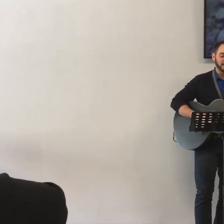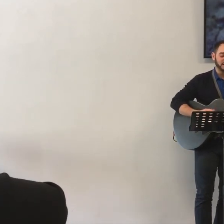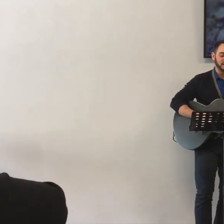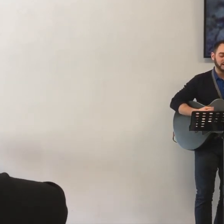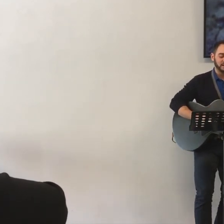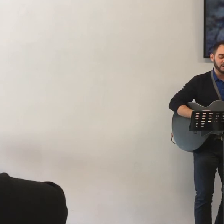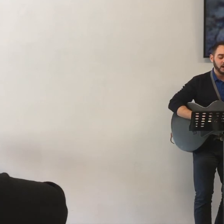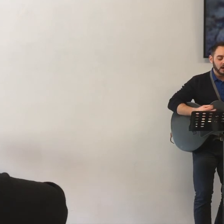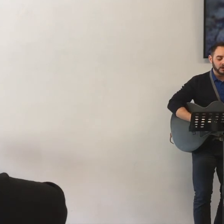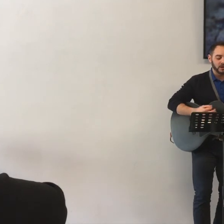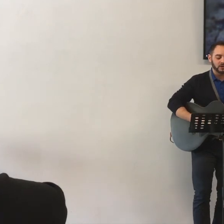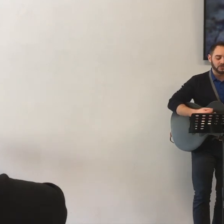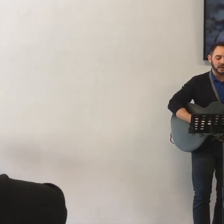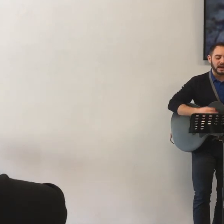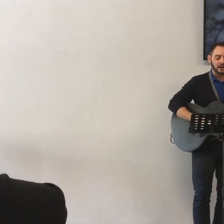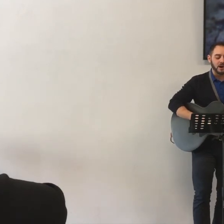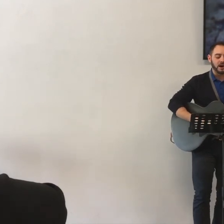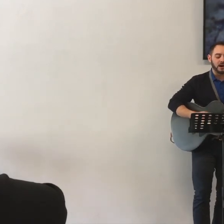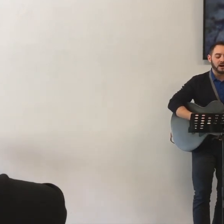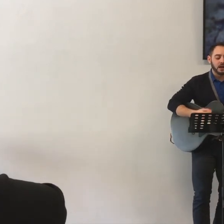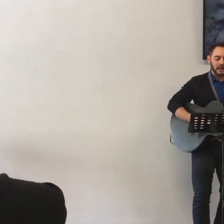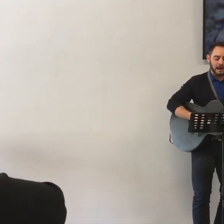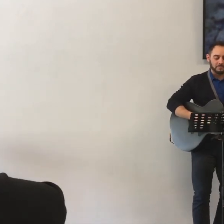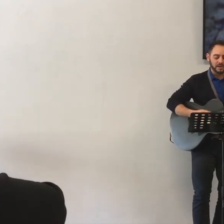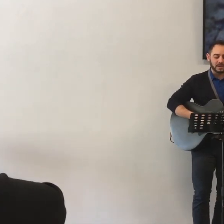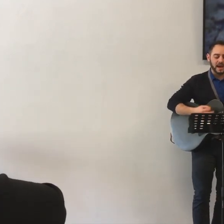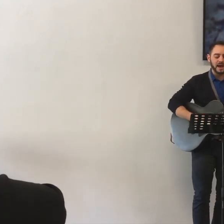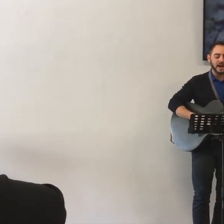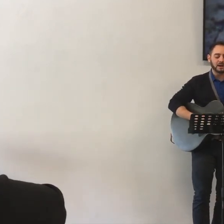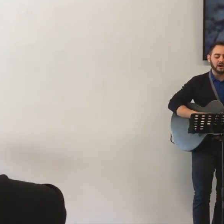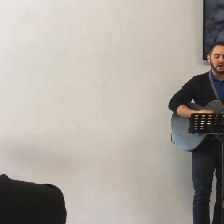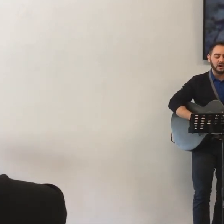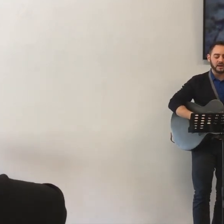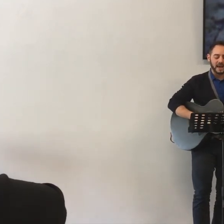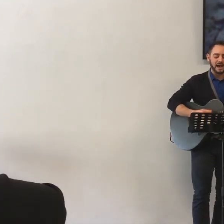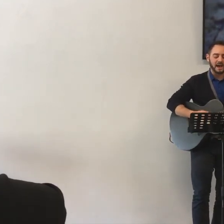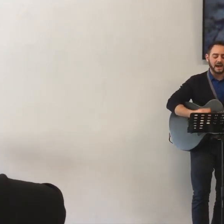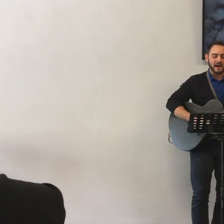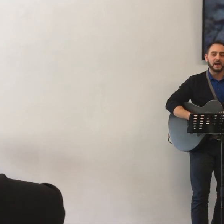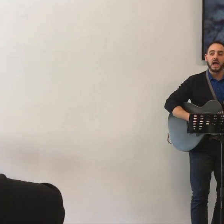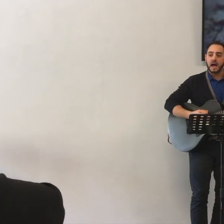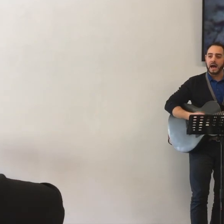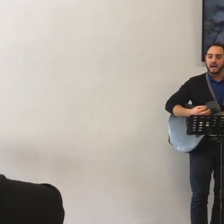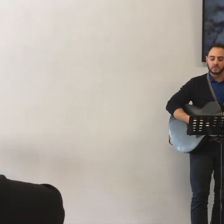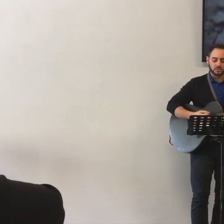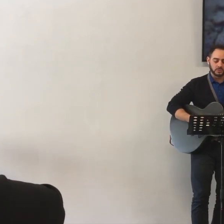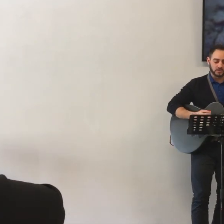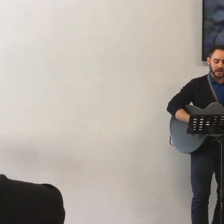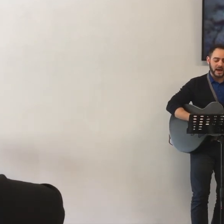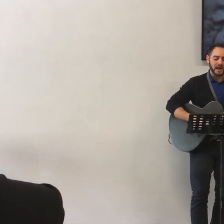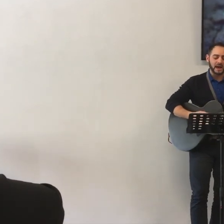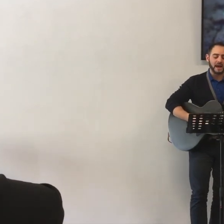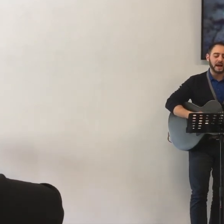io non darò la mia gloria ad